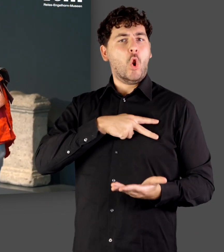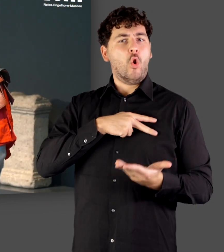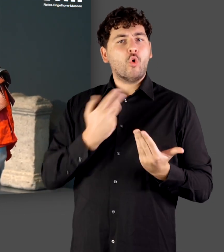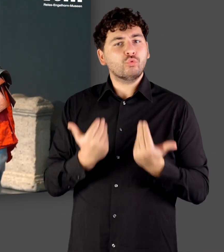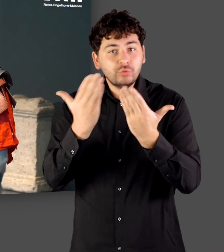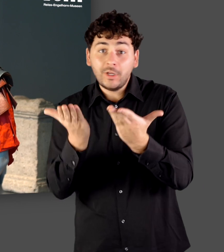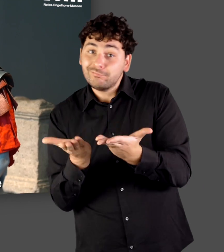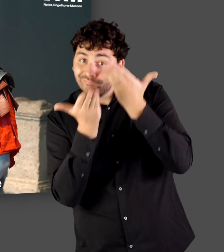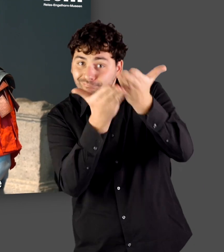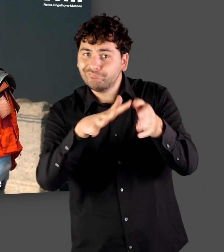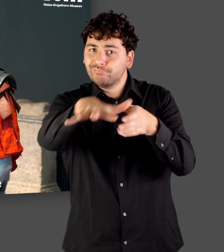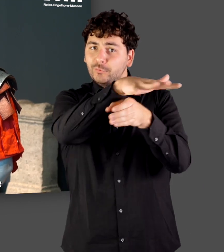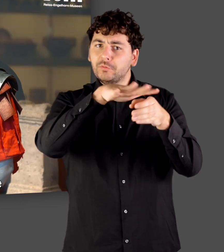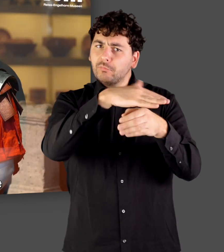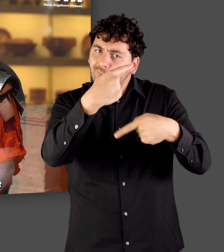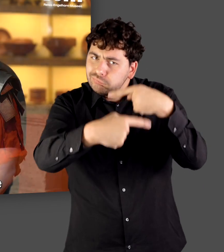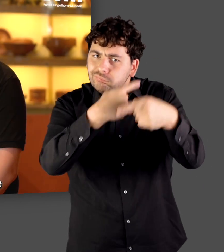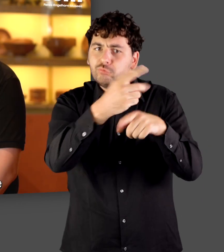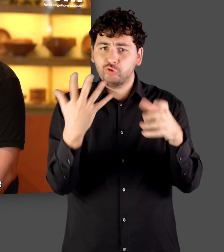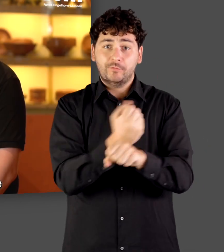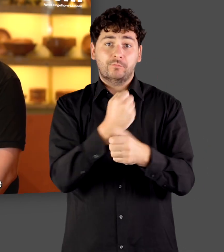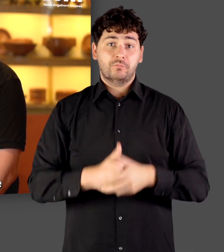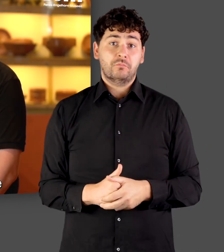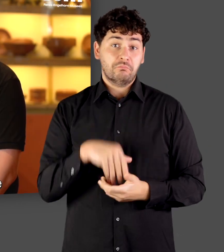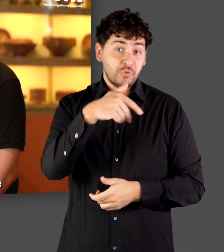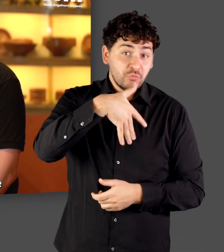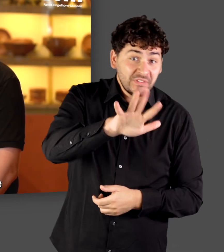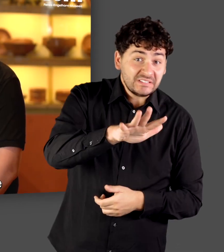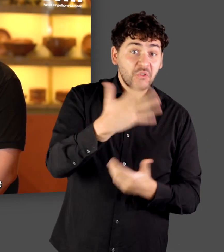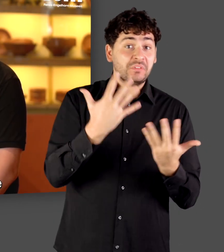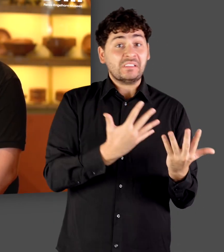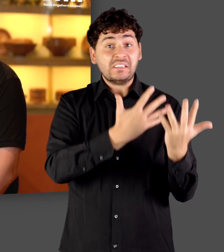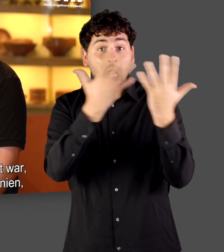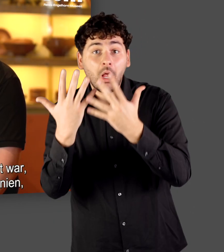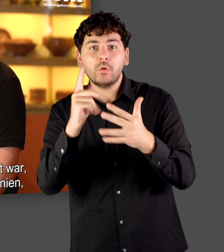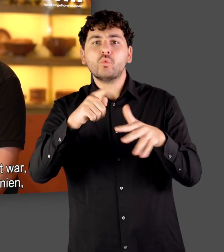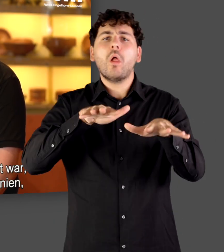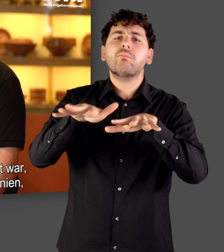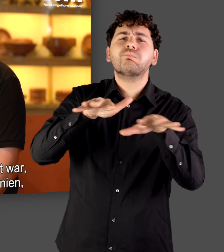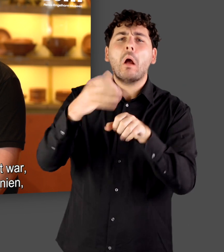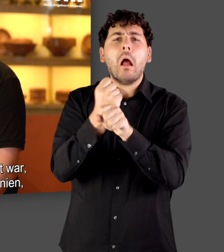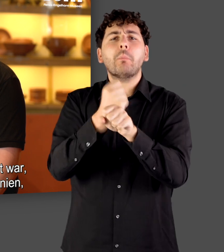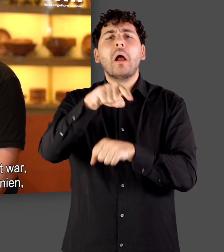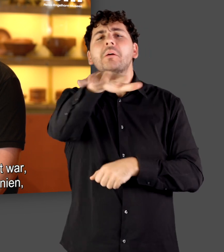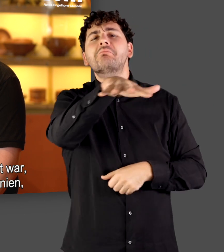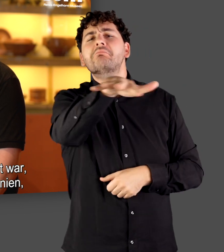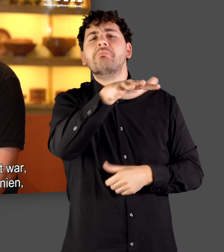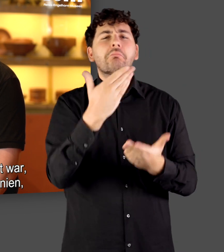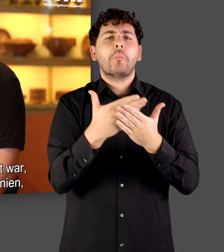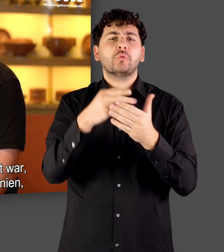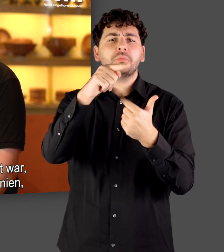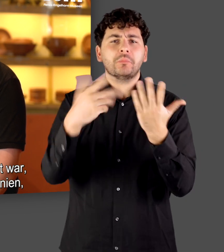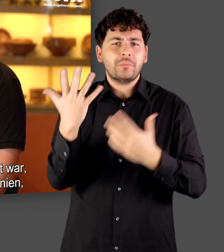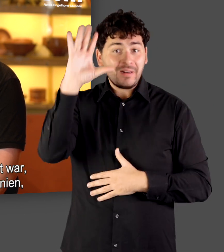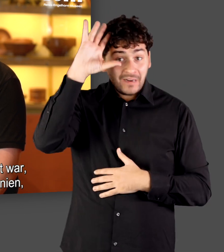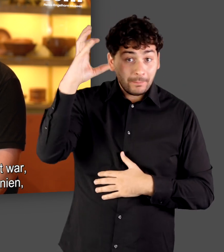Versorgung zu gewährleisten. Und man kann sich vorstellen, wenn man bereits 15, 10 Jahre in einem gewissen Gebiet stationiert war, also zum